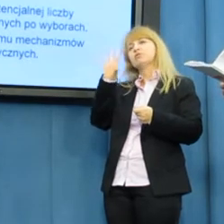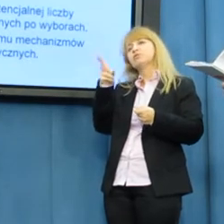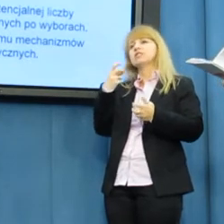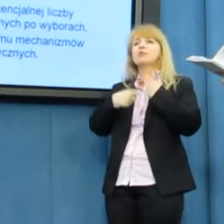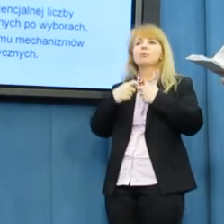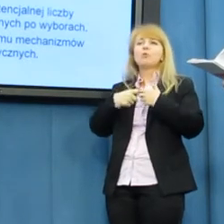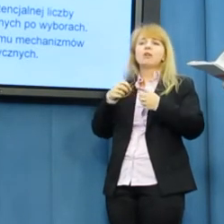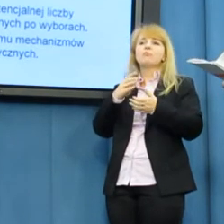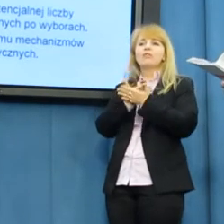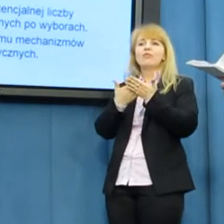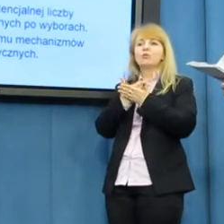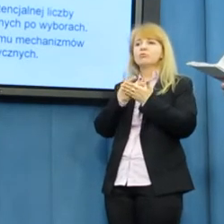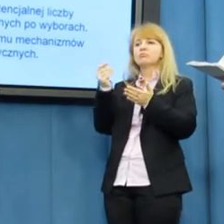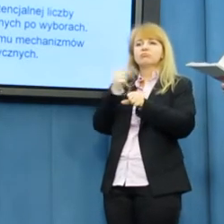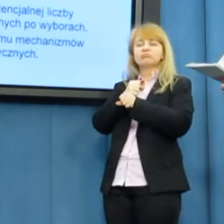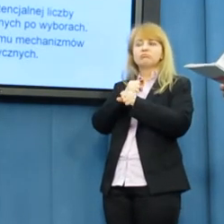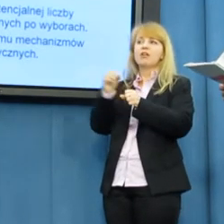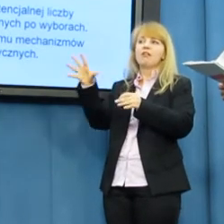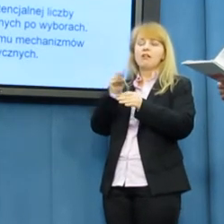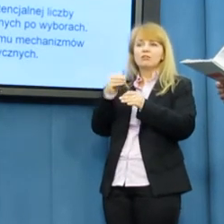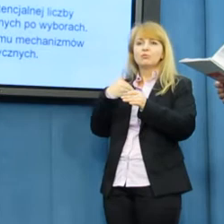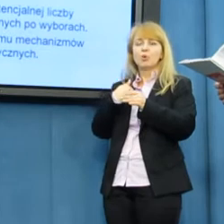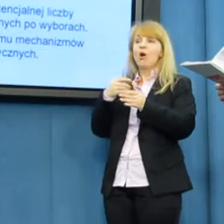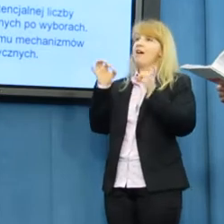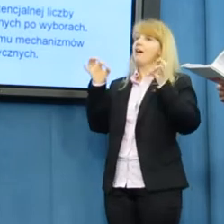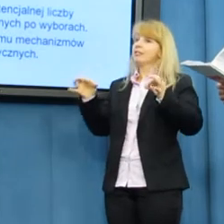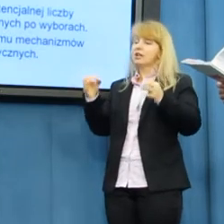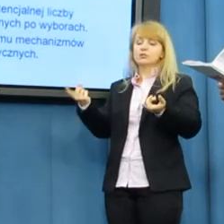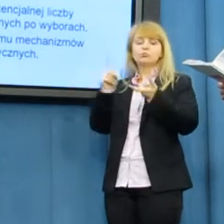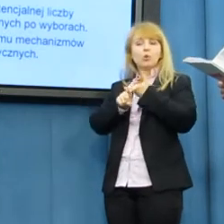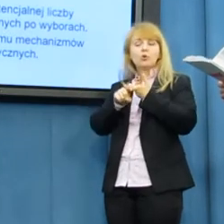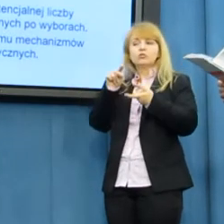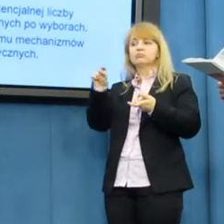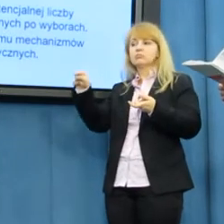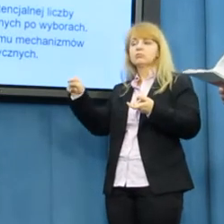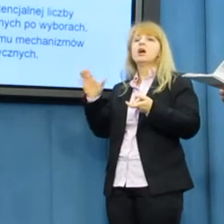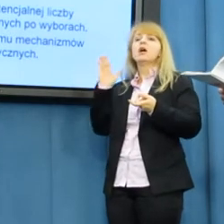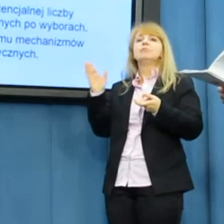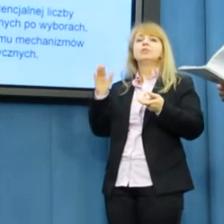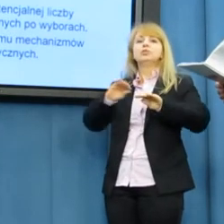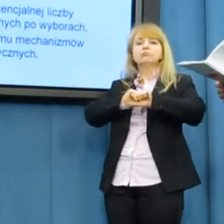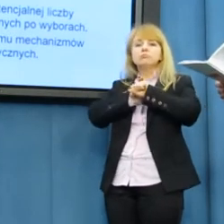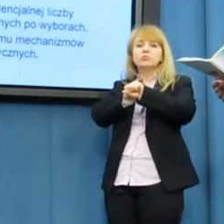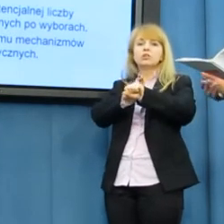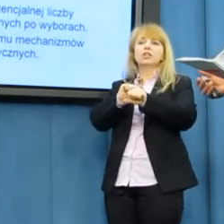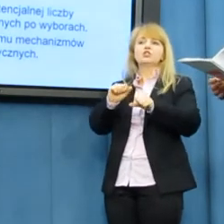nadzieję, że połączenie, włączenie tej Agencji Rynku Rolnego ograniczy potencjalną liczbę stanowisk,